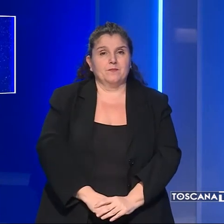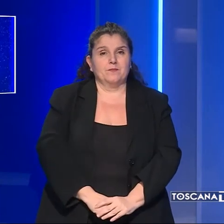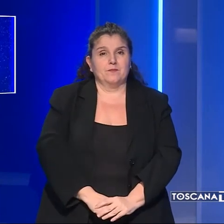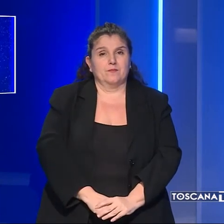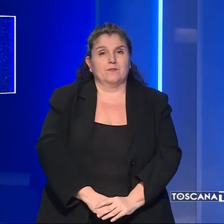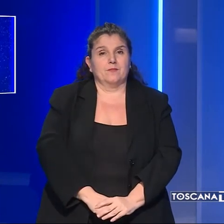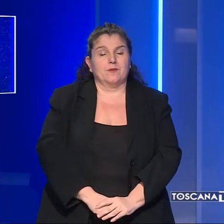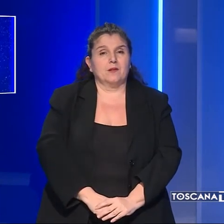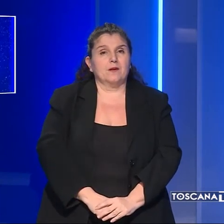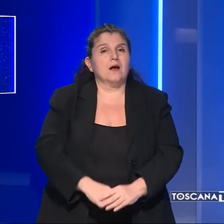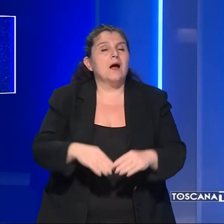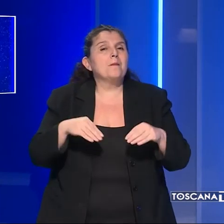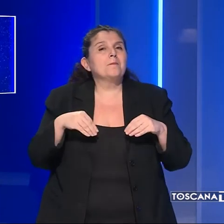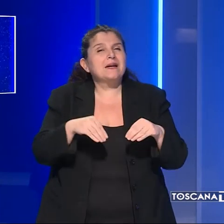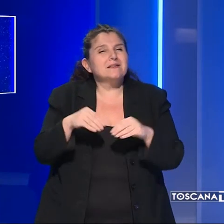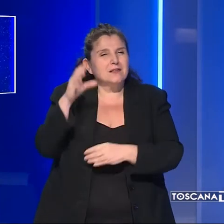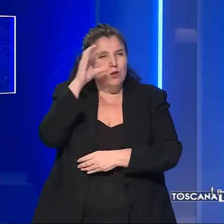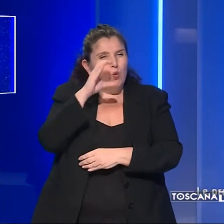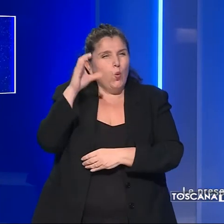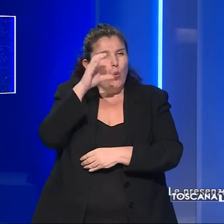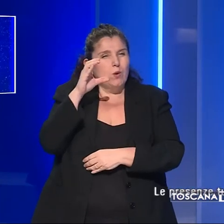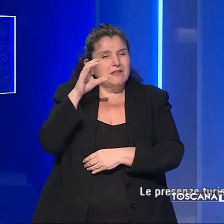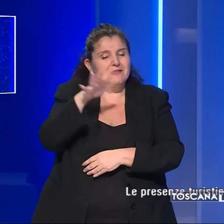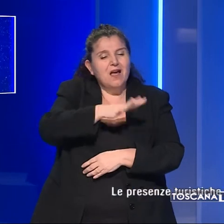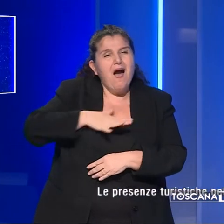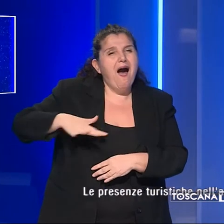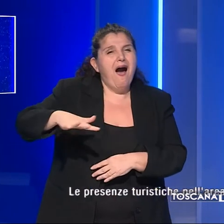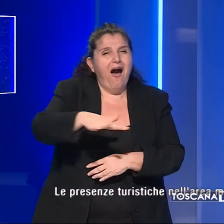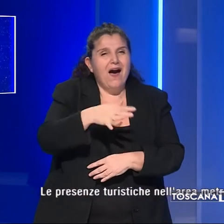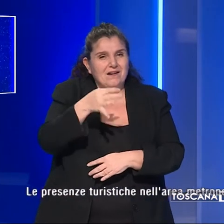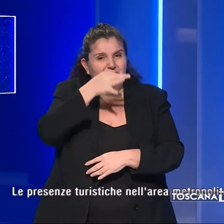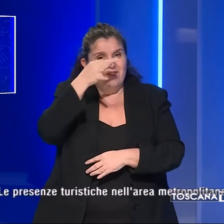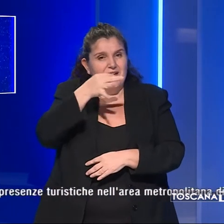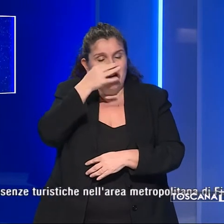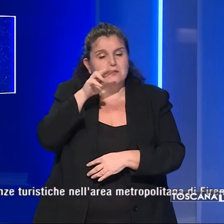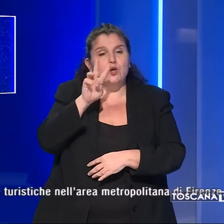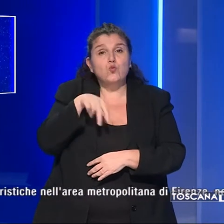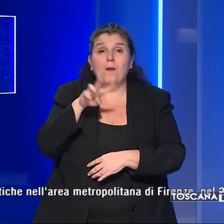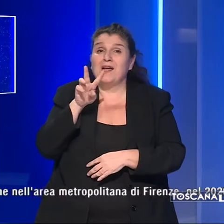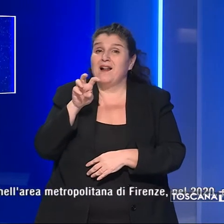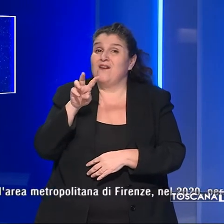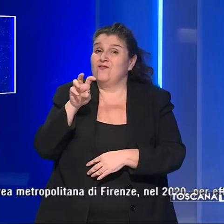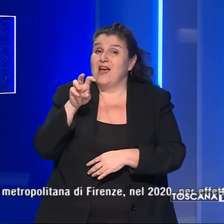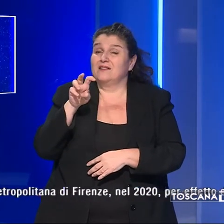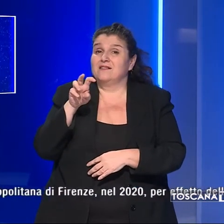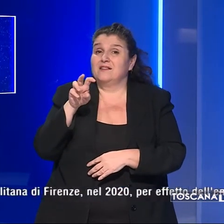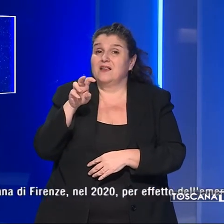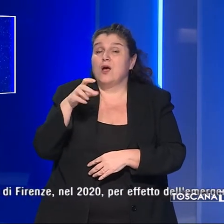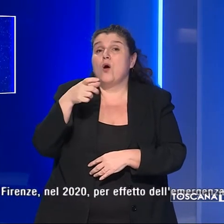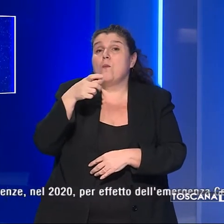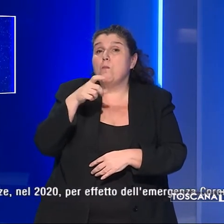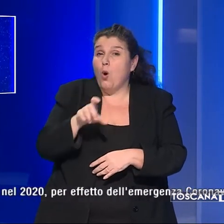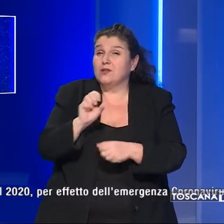Le presenze turistiche nell'area metropolitana di Firenze nel 2020, per effetto dell